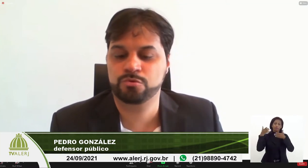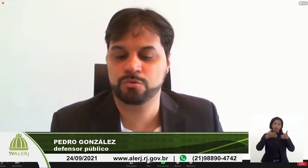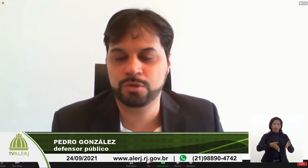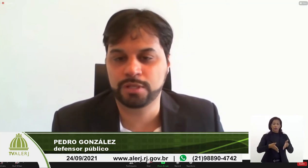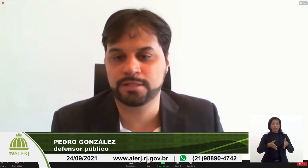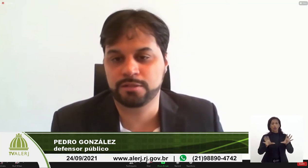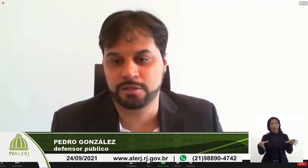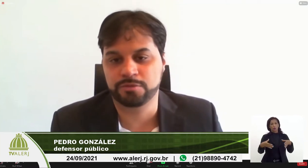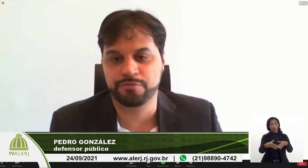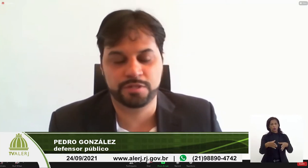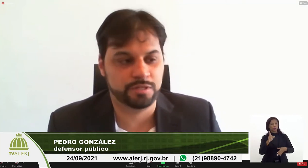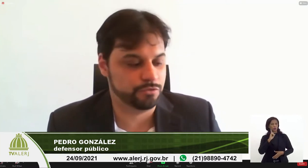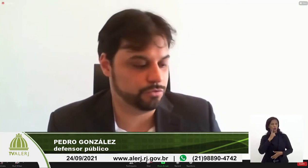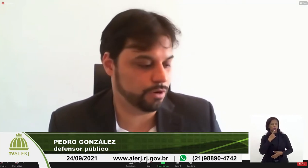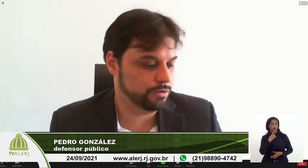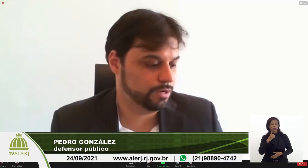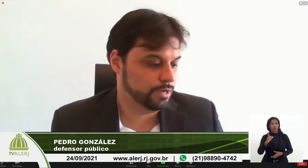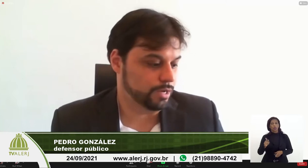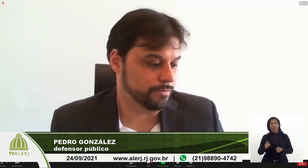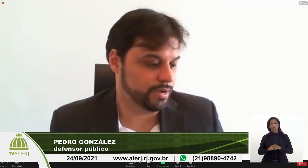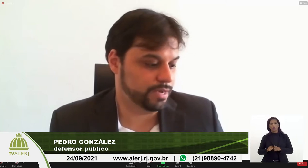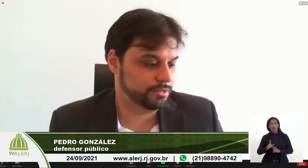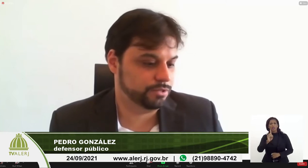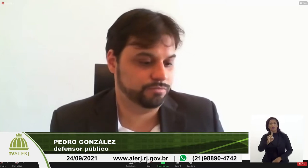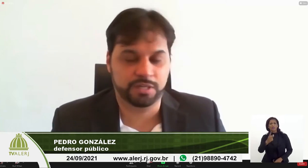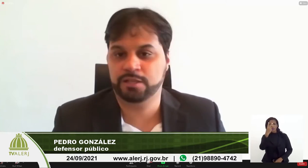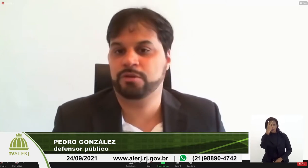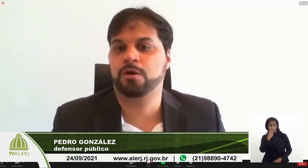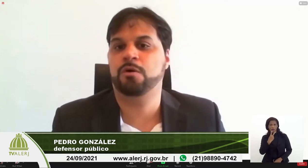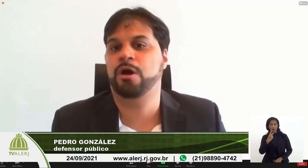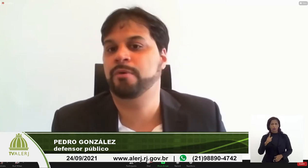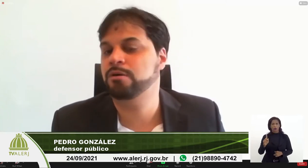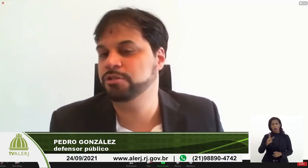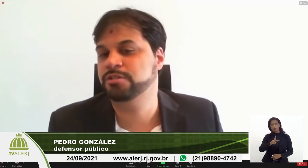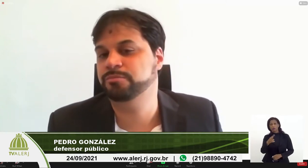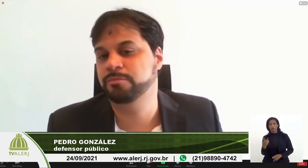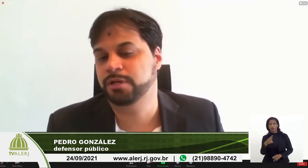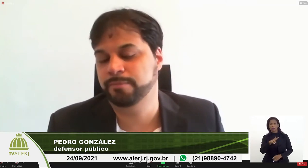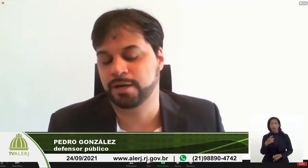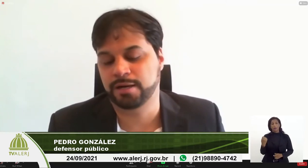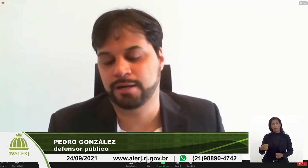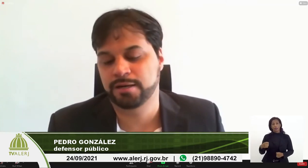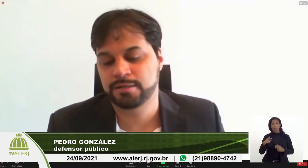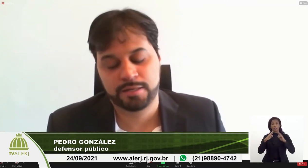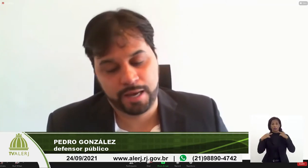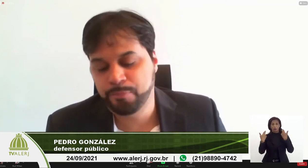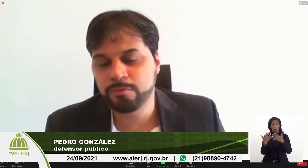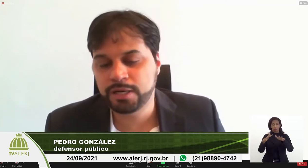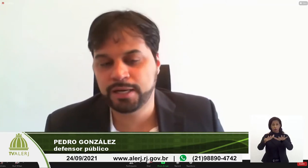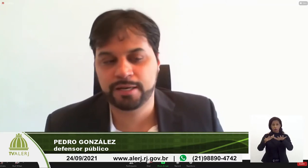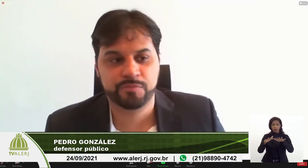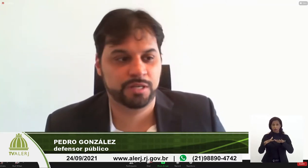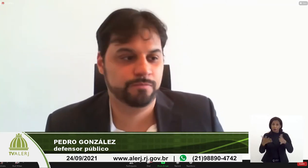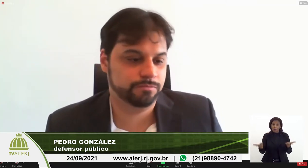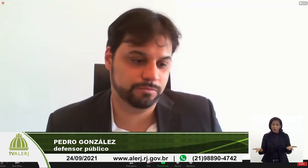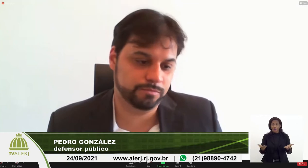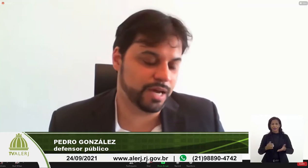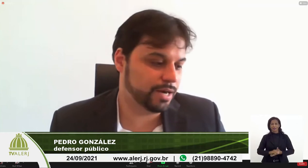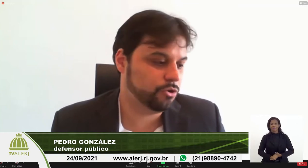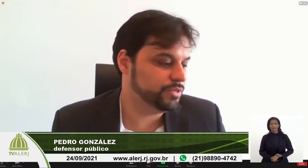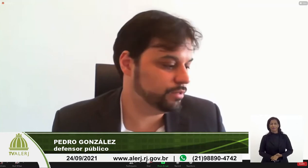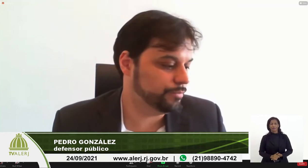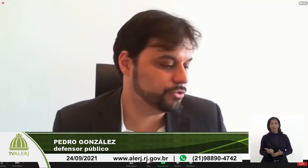surda com deficiência visual, mas entendendo que como é uma audiência pública para... É pública, né? E